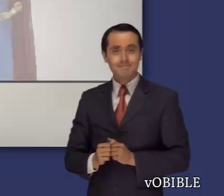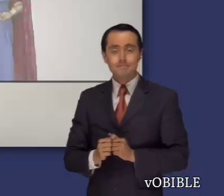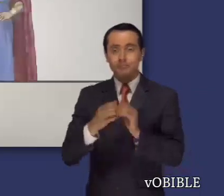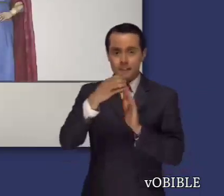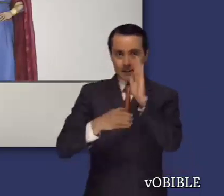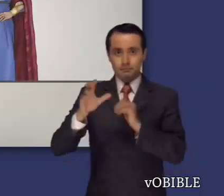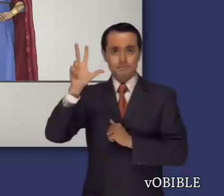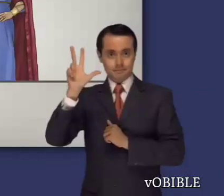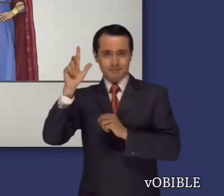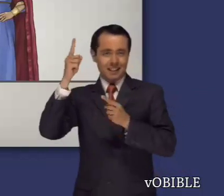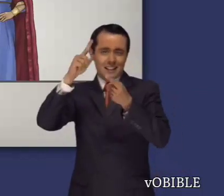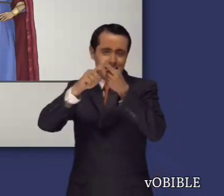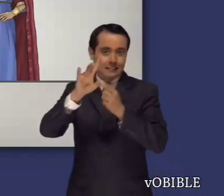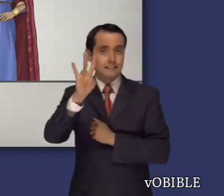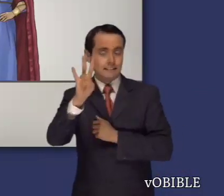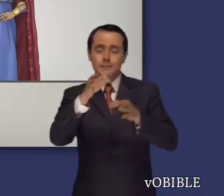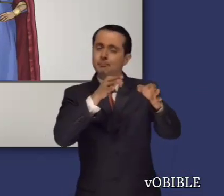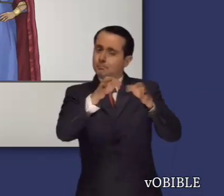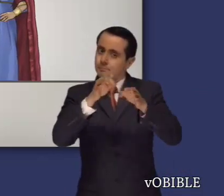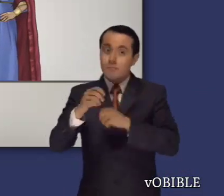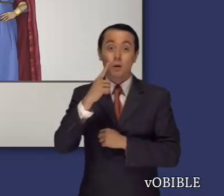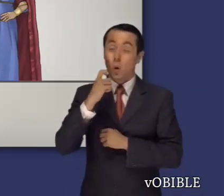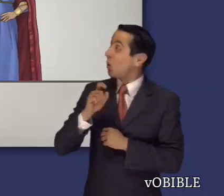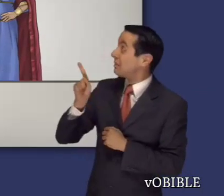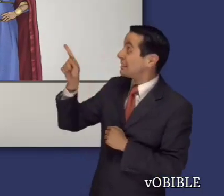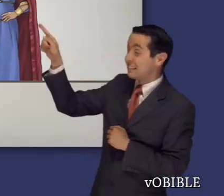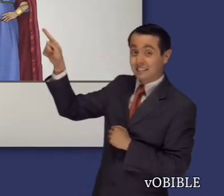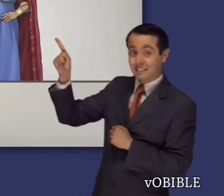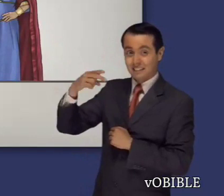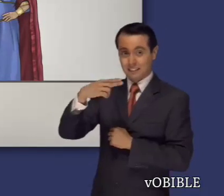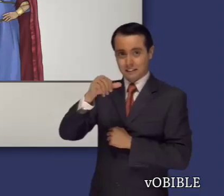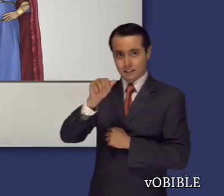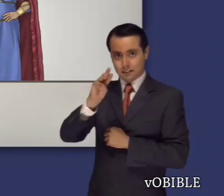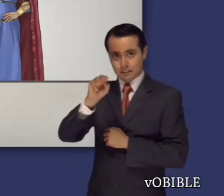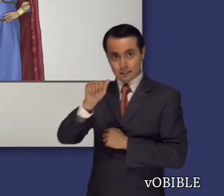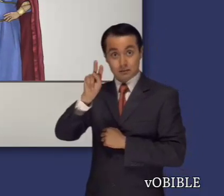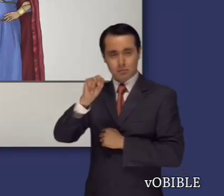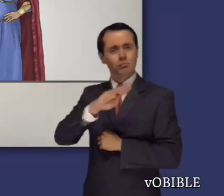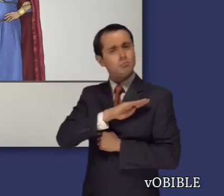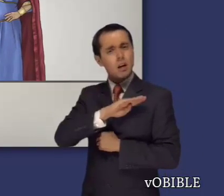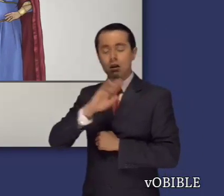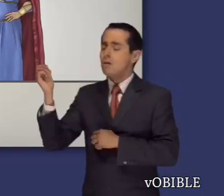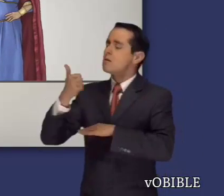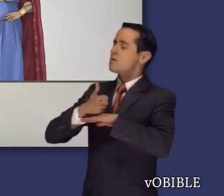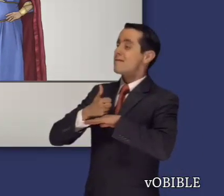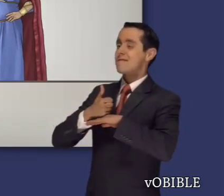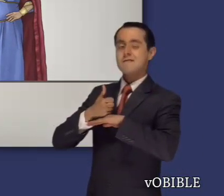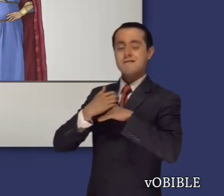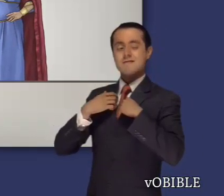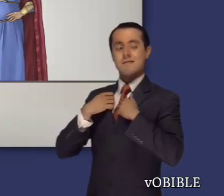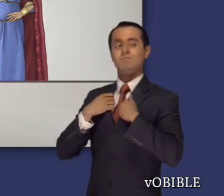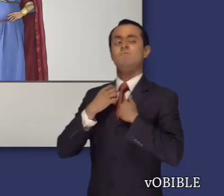7, se explica que Amán, un enemigo del pueblo de Dios, fue nombrado primer ministro y conspiró para exterminar a los judíos.